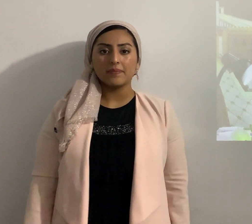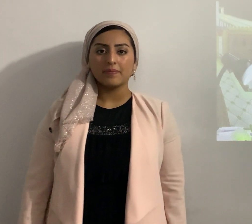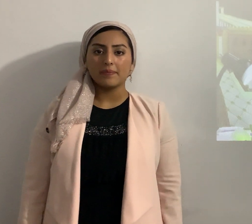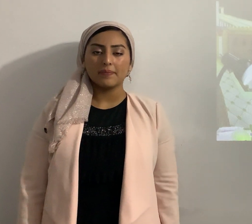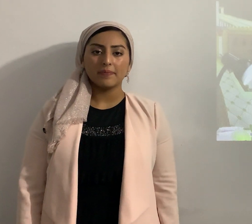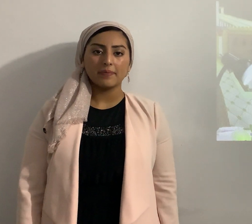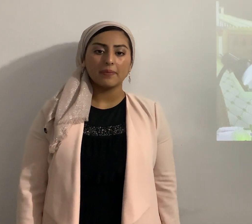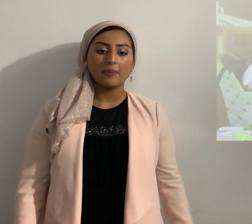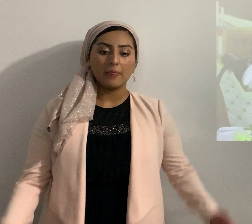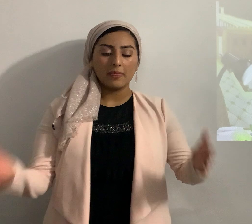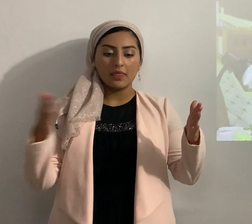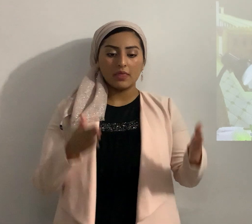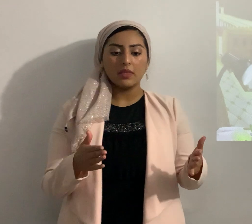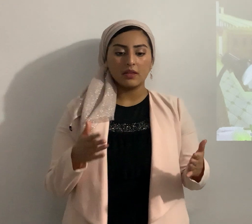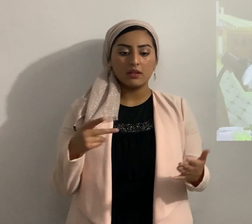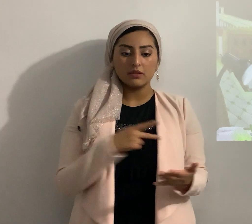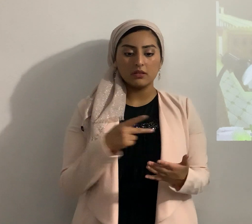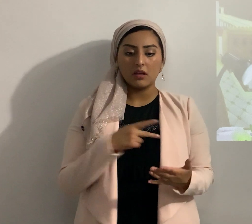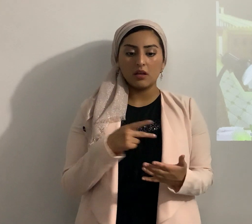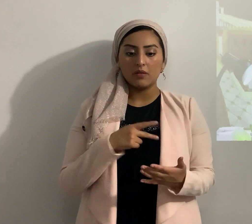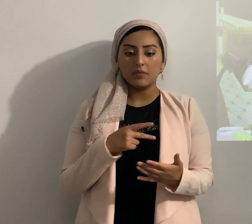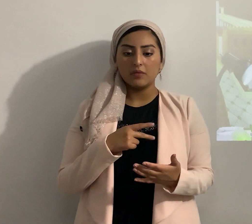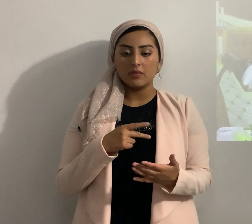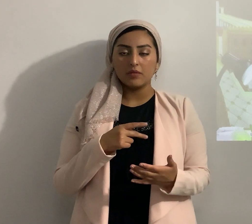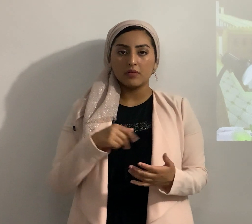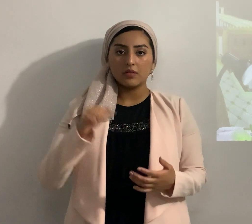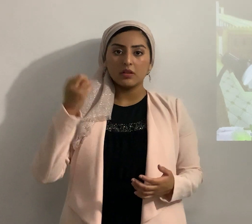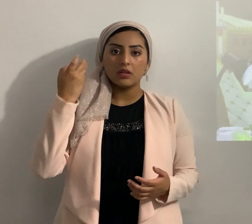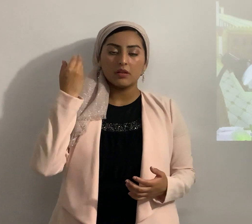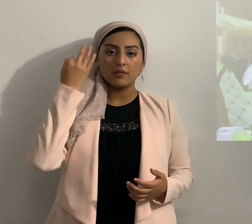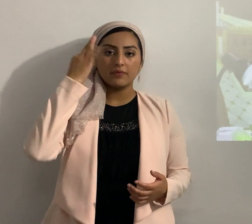vamos a ver el salmo vamos para el salmo 19 por favor